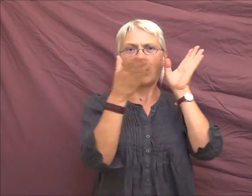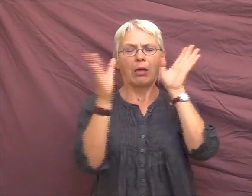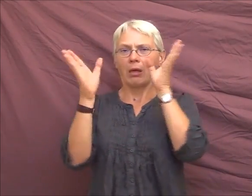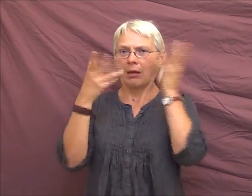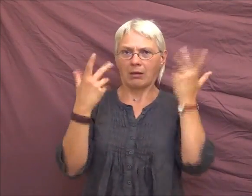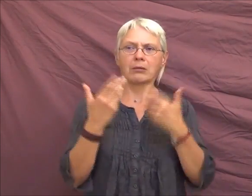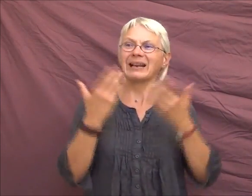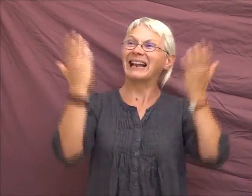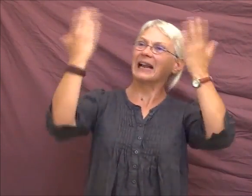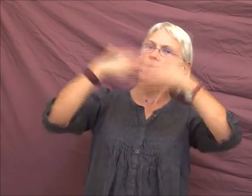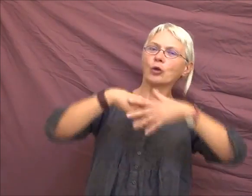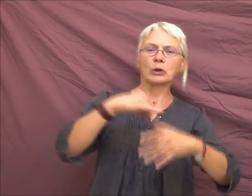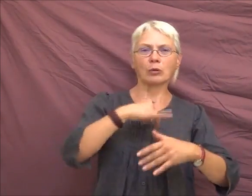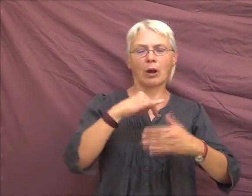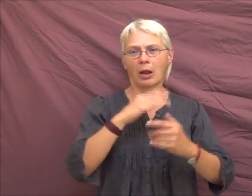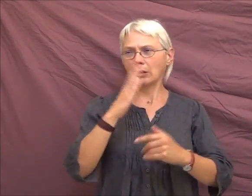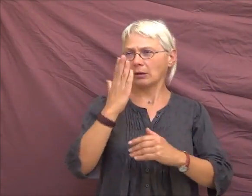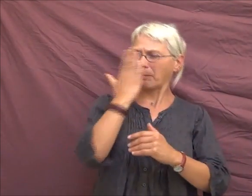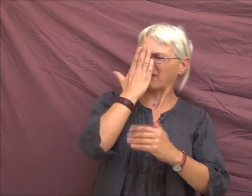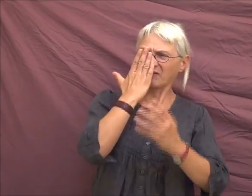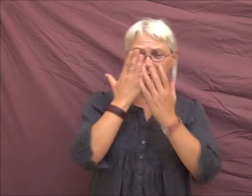-à-dire que pour aller aux toilettes la nuit, je me prenais les murs.